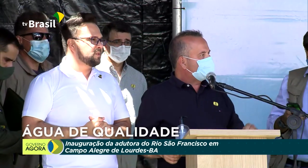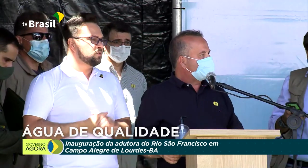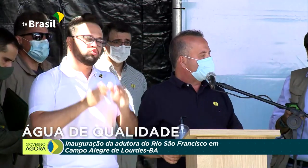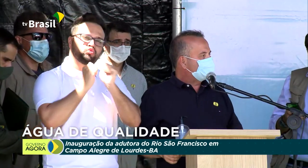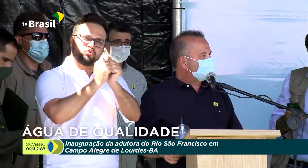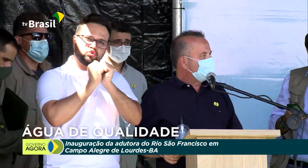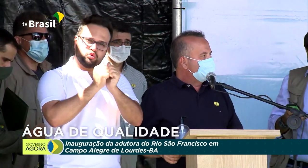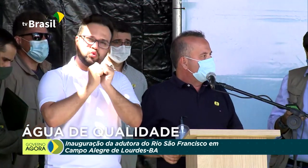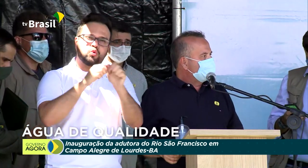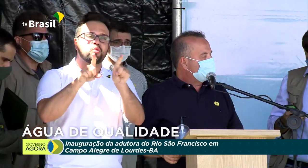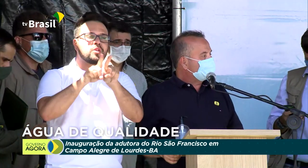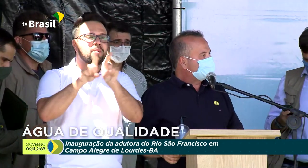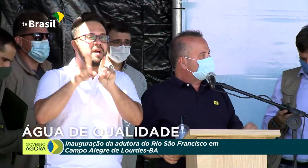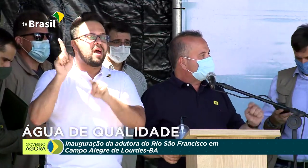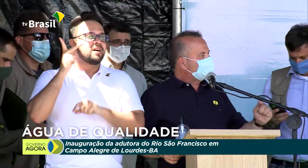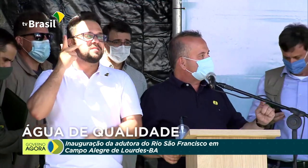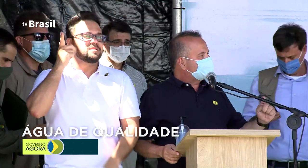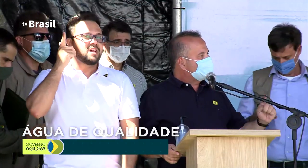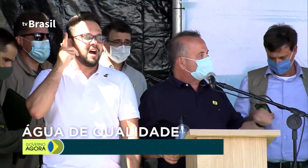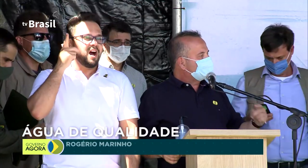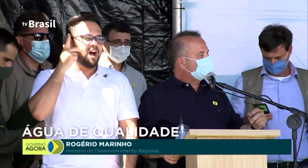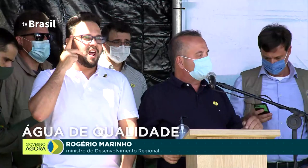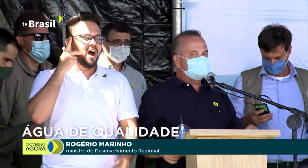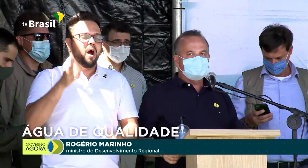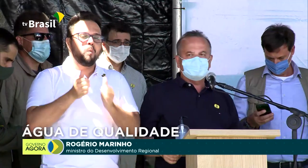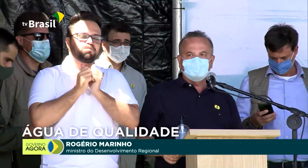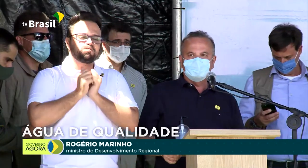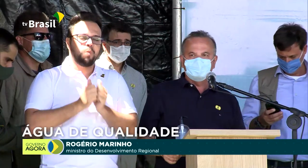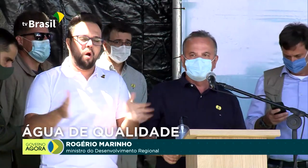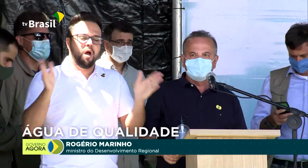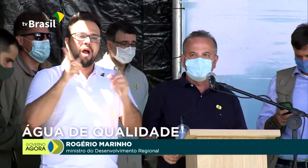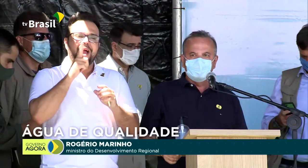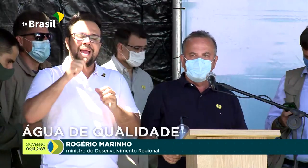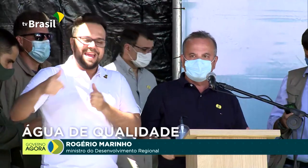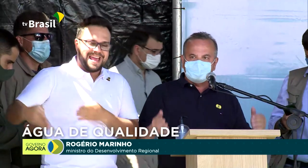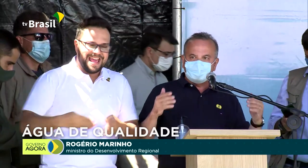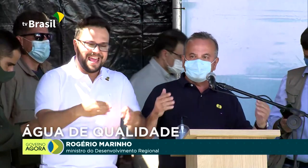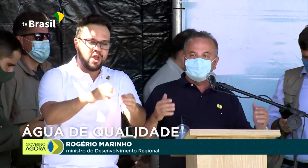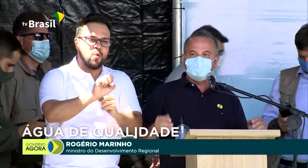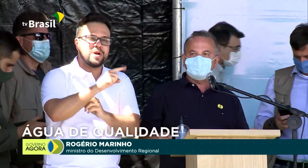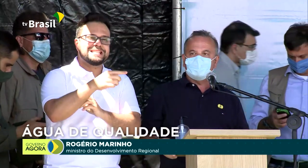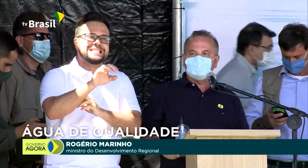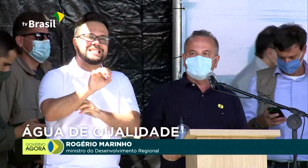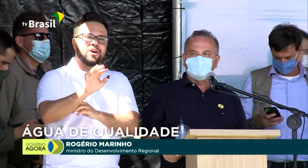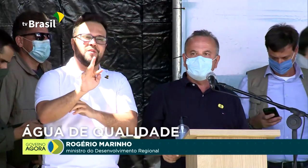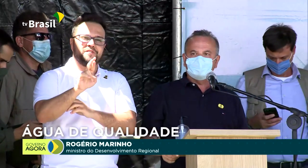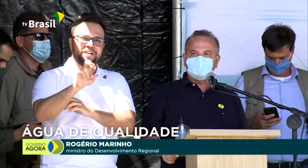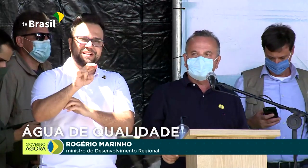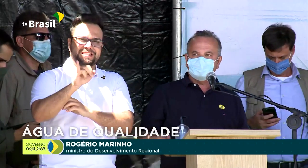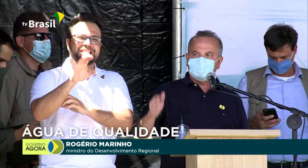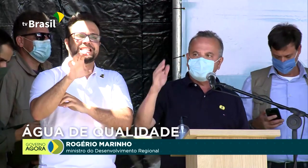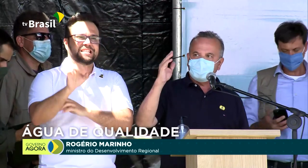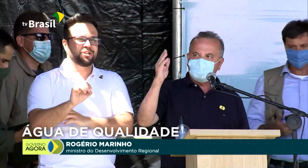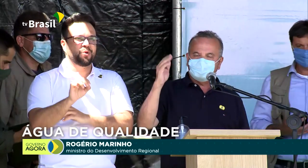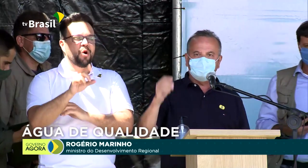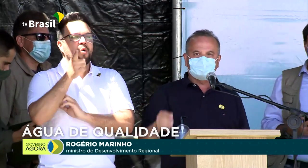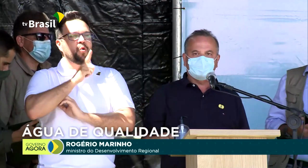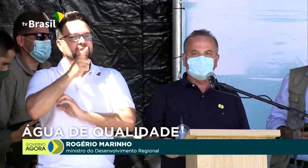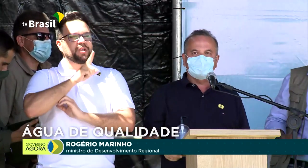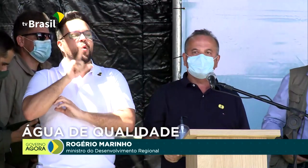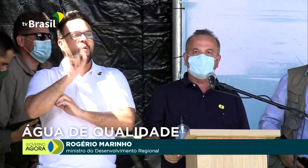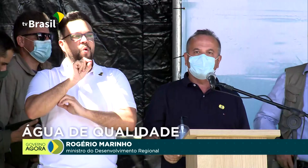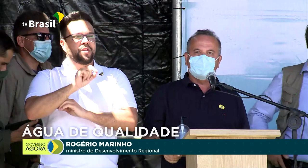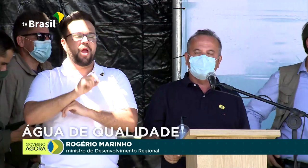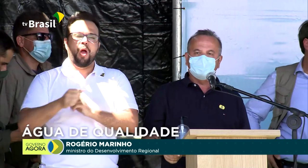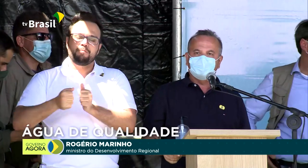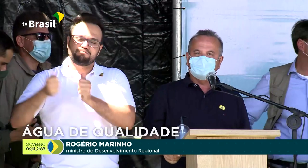juntos no Ceará, quando a transposição do São Francisco, as águas abençoadas do Velho Chico chegaram àquele